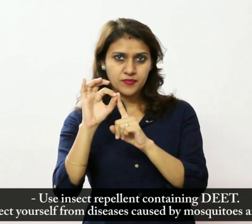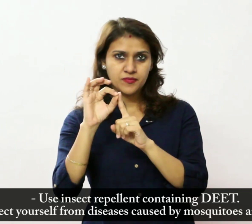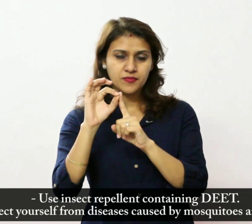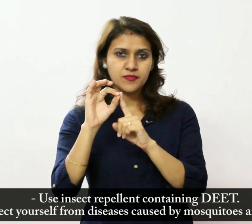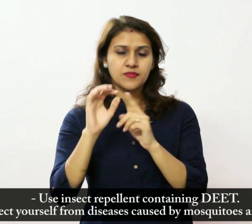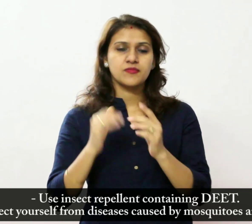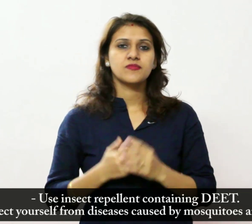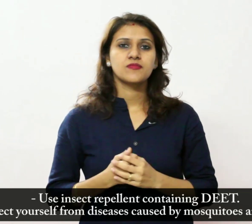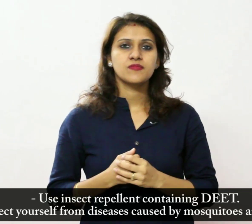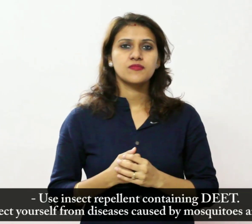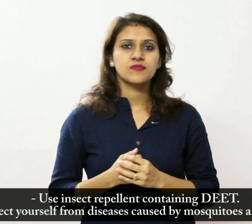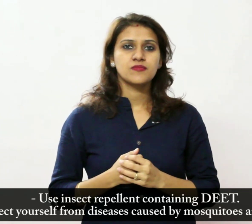से खुद को बचाएं